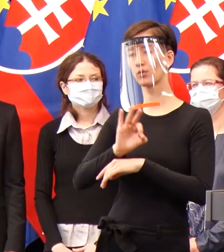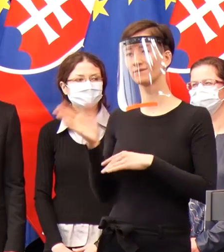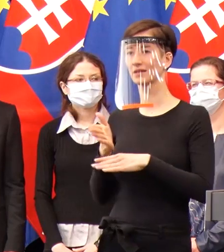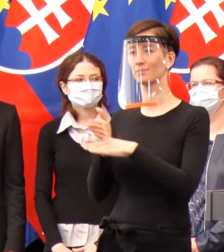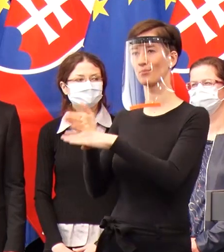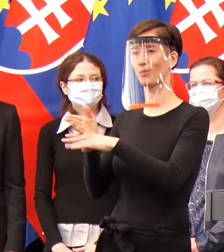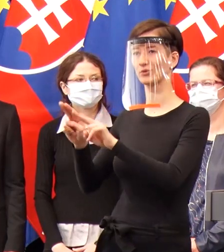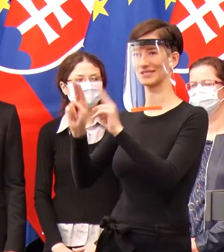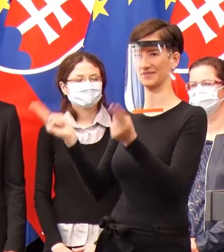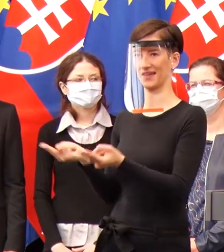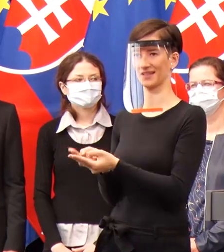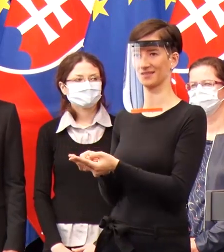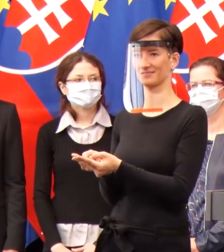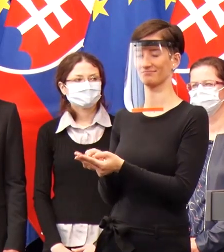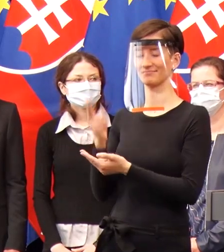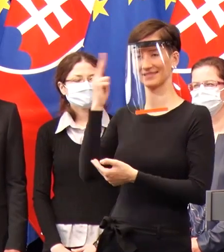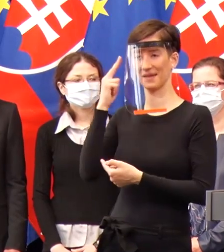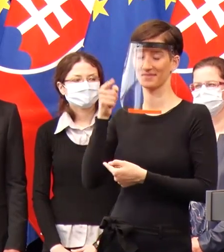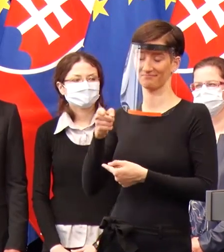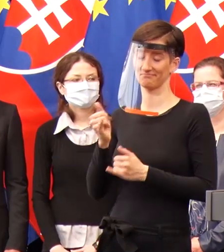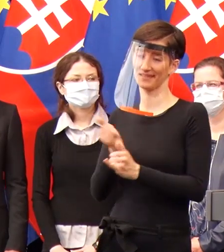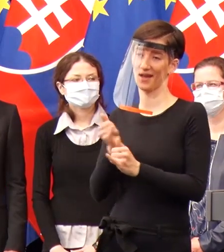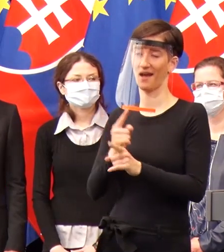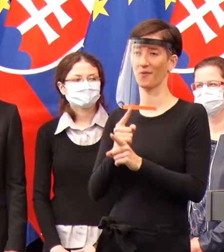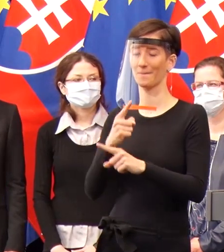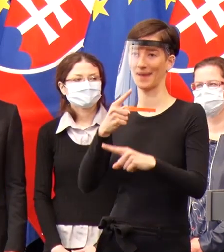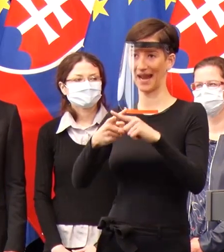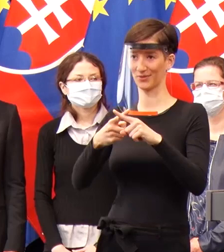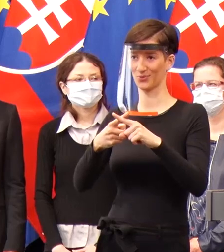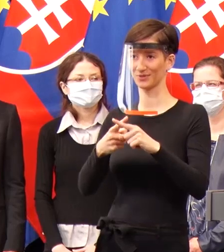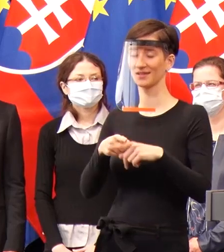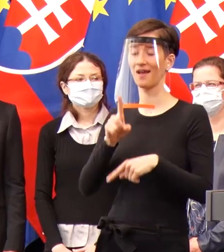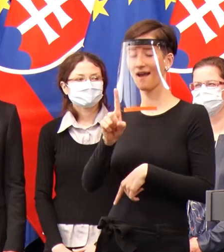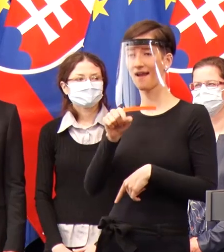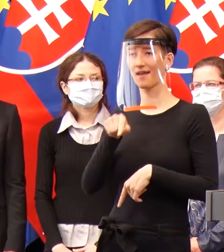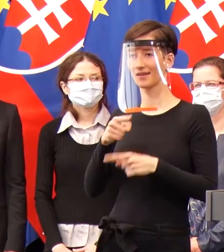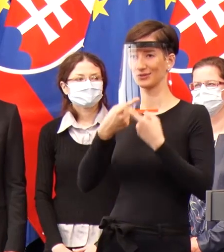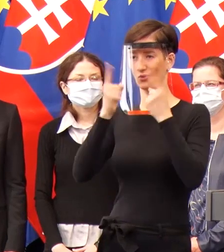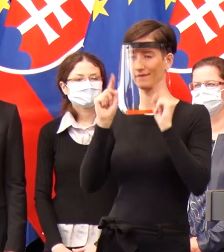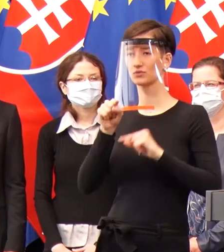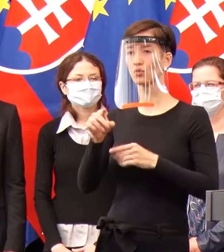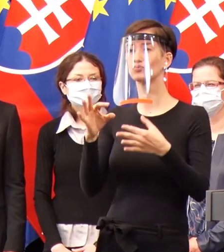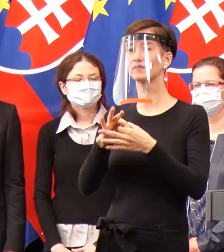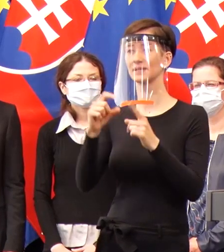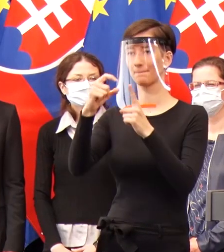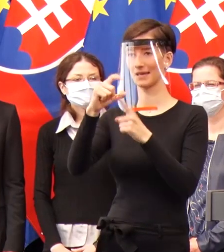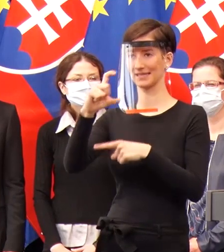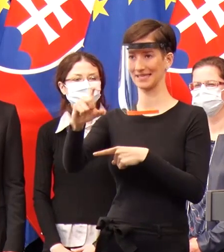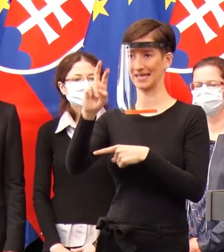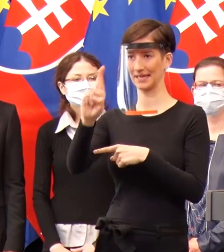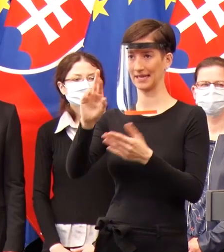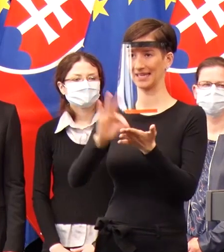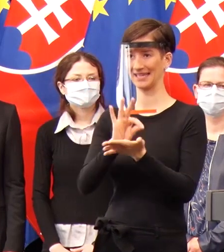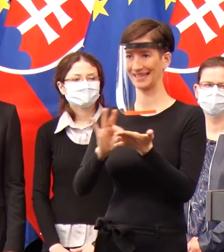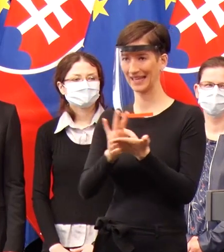ono to znie paradoxne, ale tak to je, že my to jednoducho otočíme, že práve v PCR testoch budeme mať dostatočný